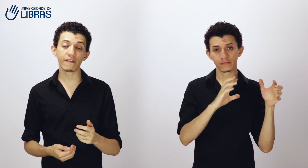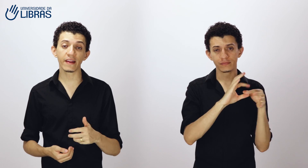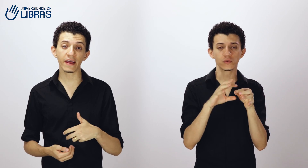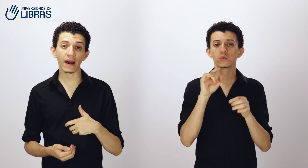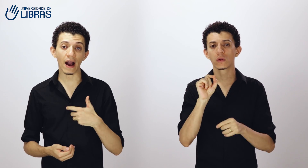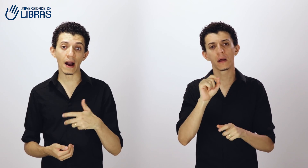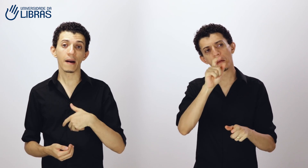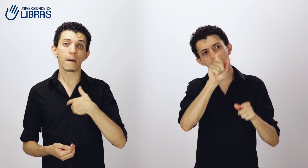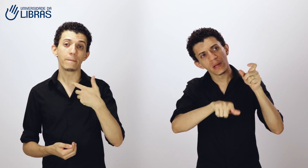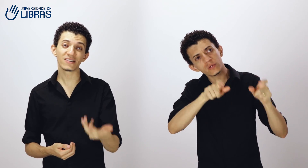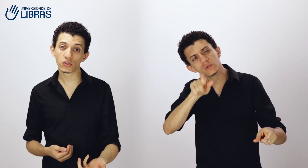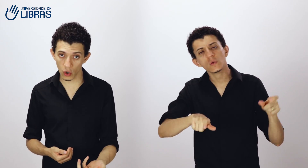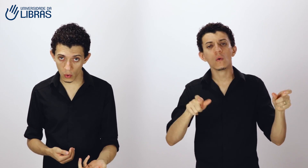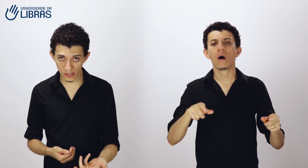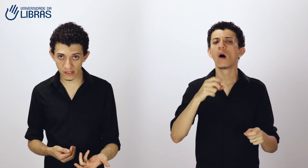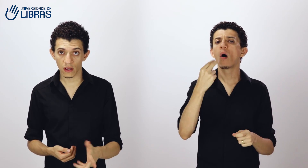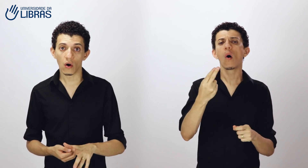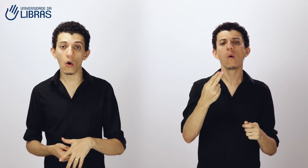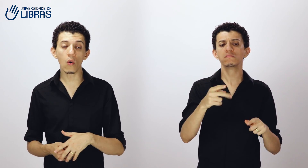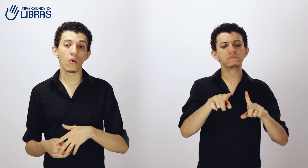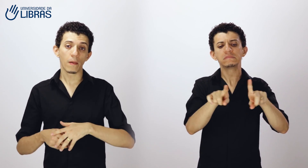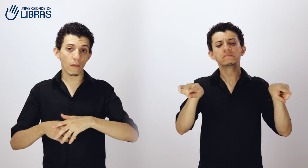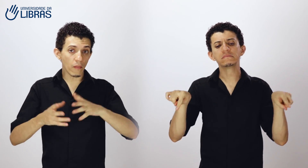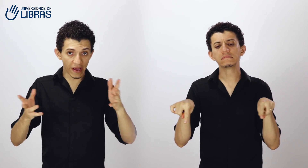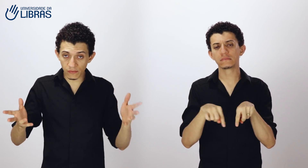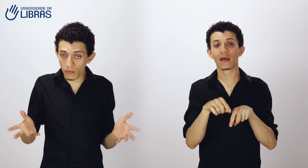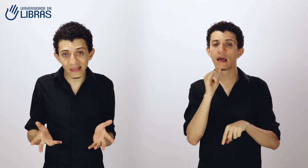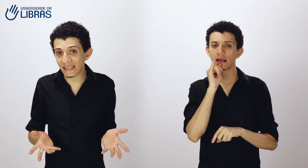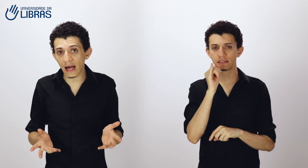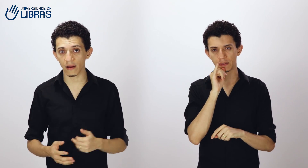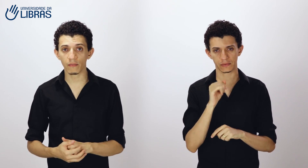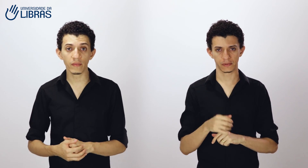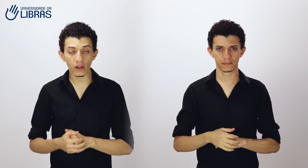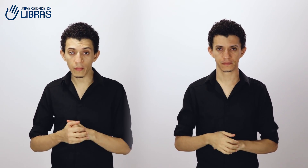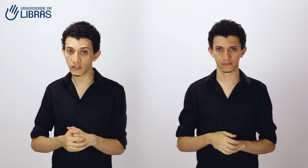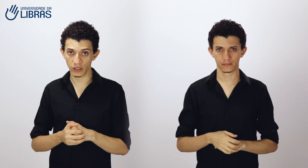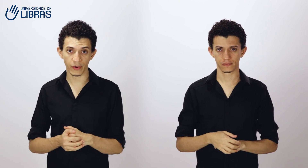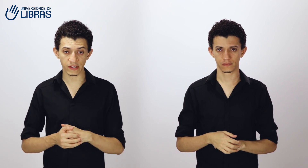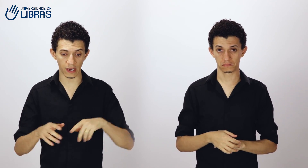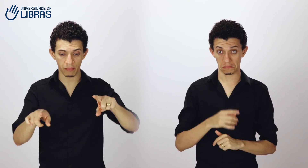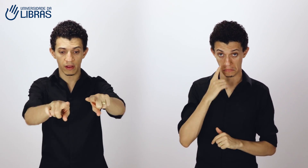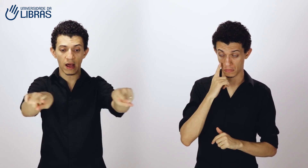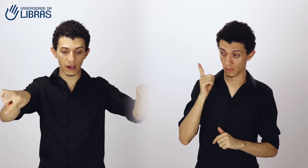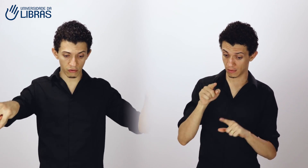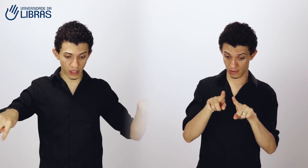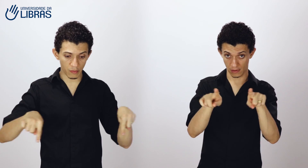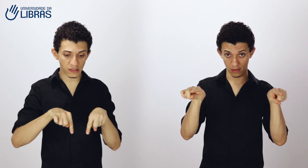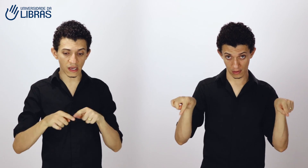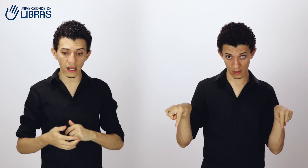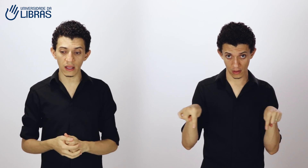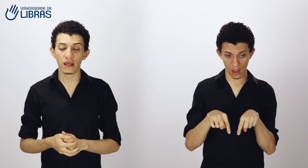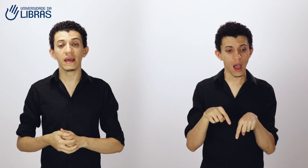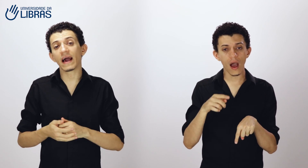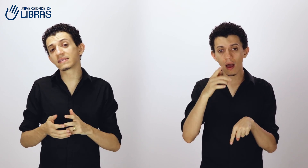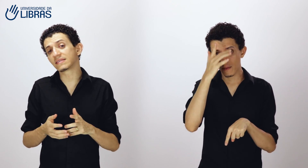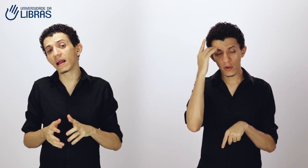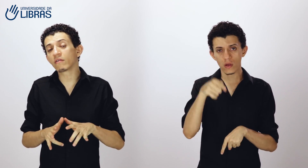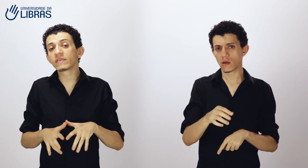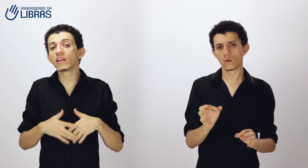referir a pessoas ou mesmo uma sala. Então, imagine, por exemplo, aqui eu tenho uma sala e essa sala não tem